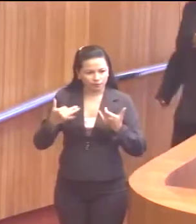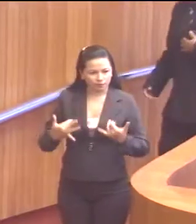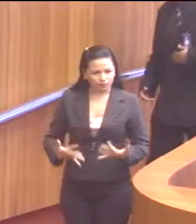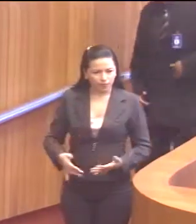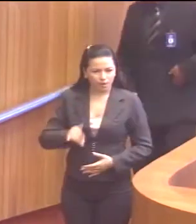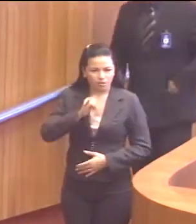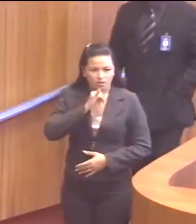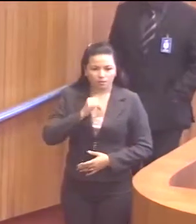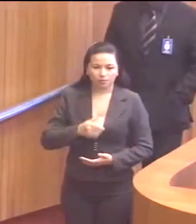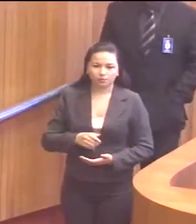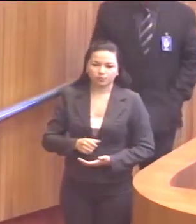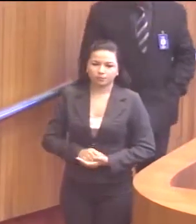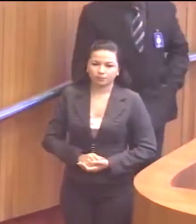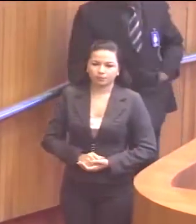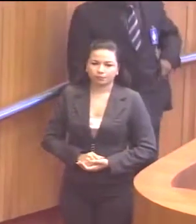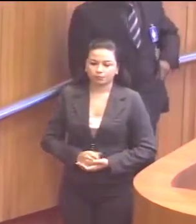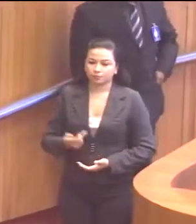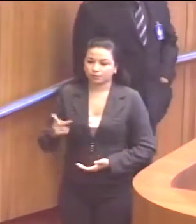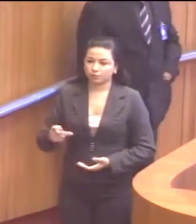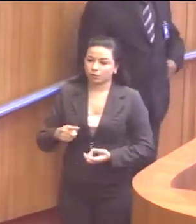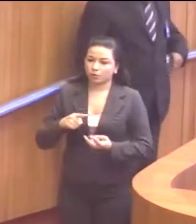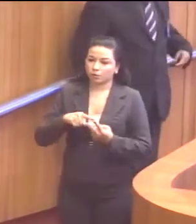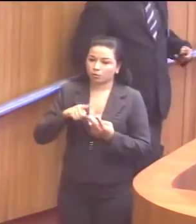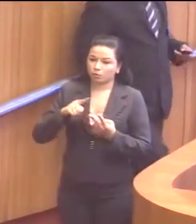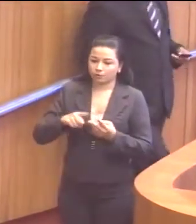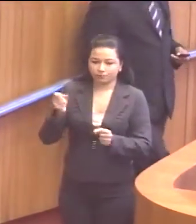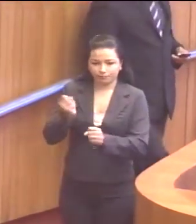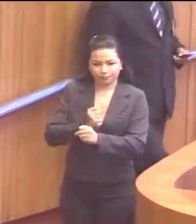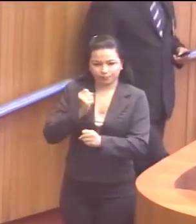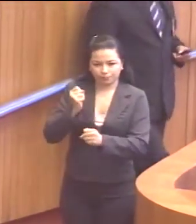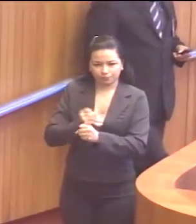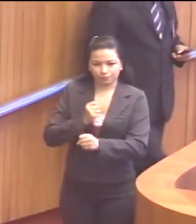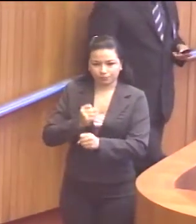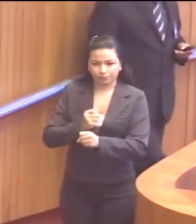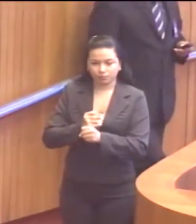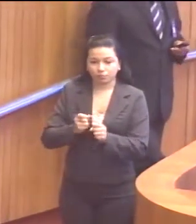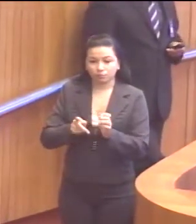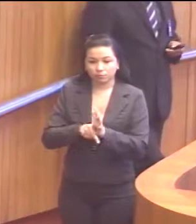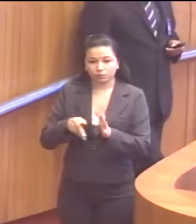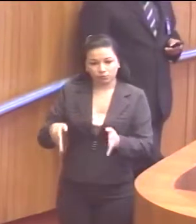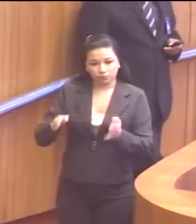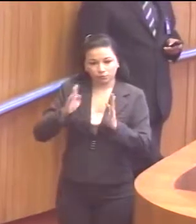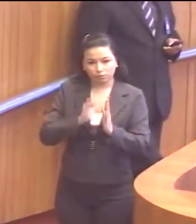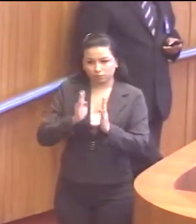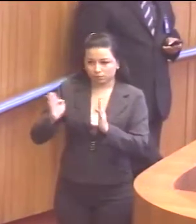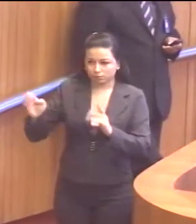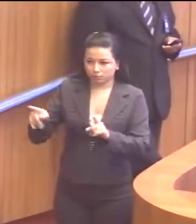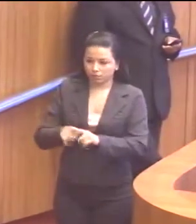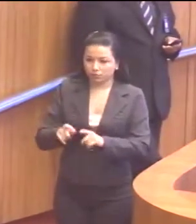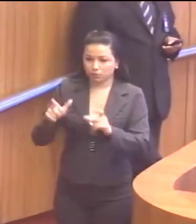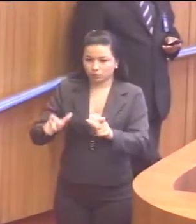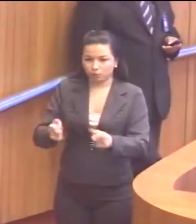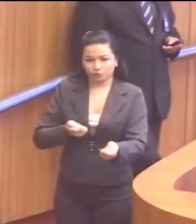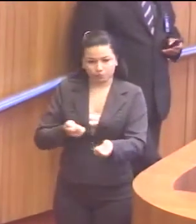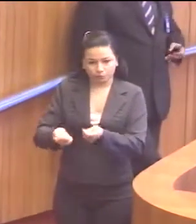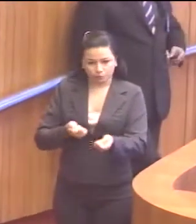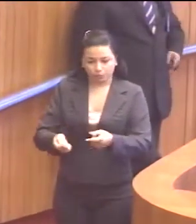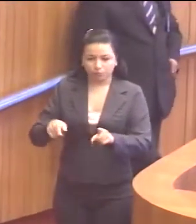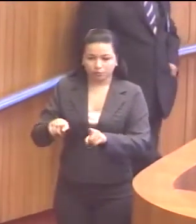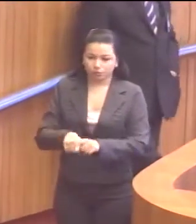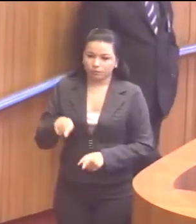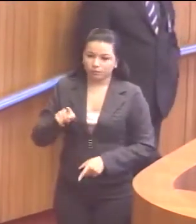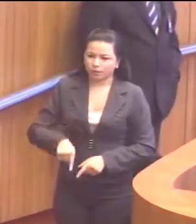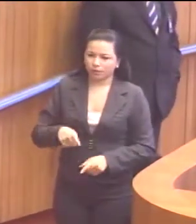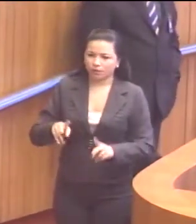relataram, por exemplo, que essas duas obras, da biblioteca e do centro administrativo,